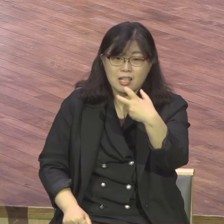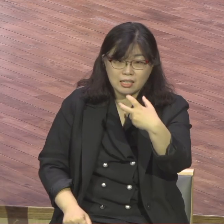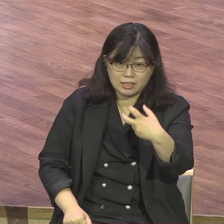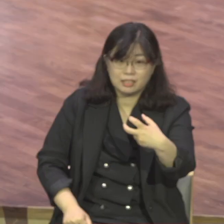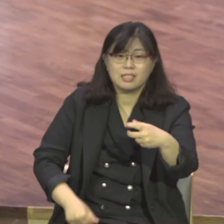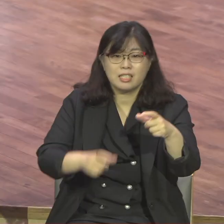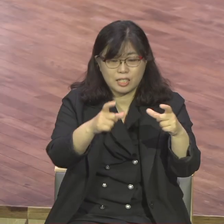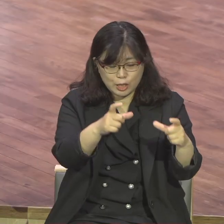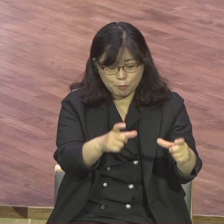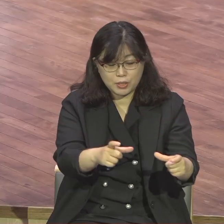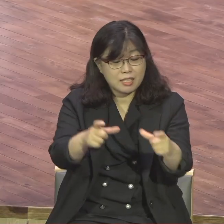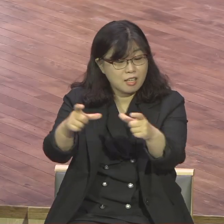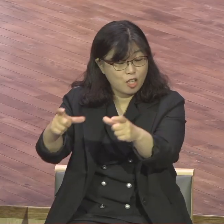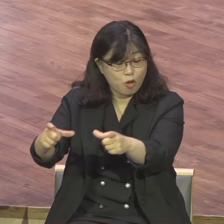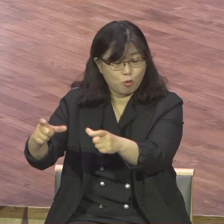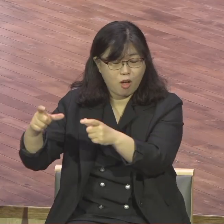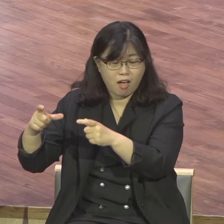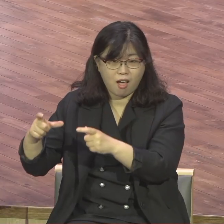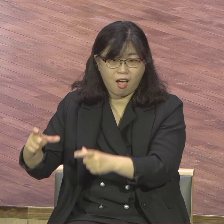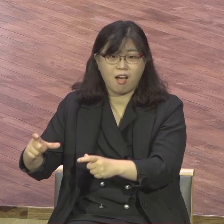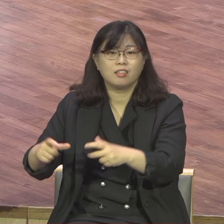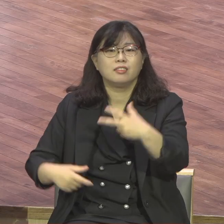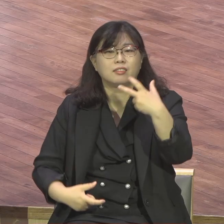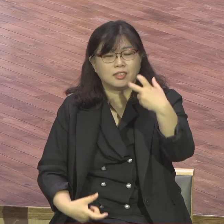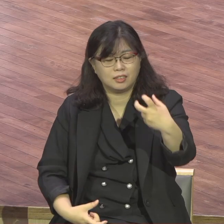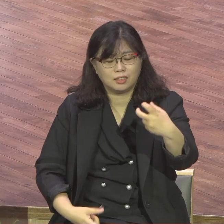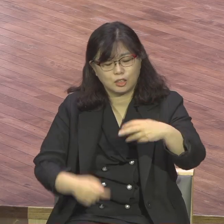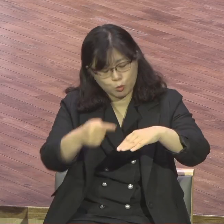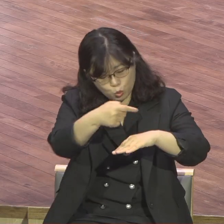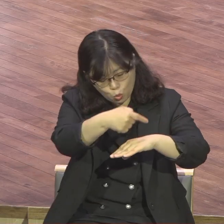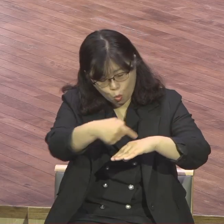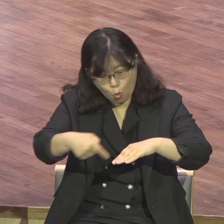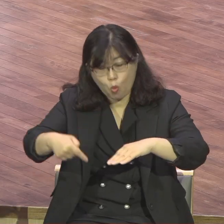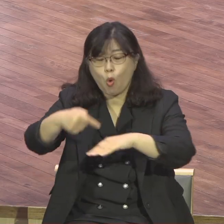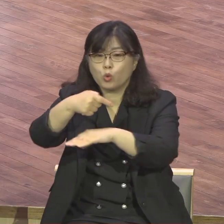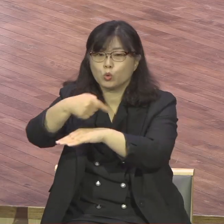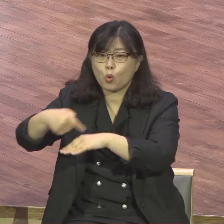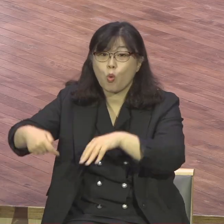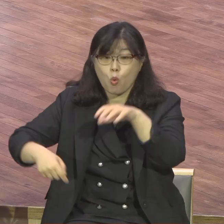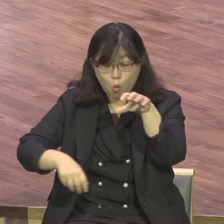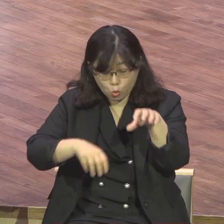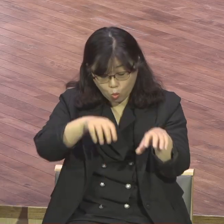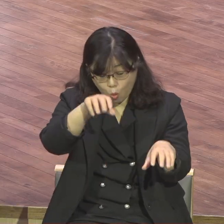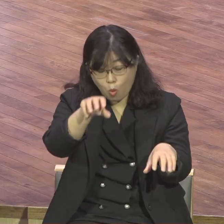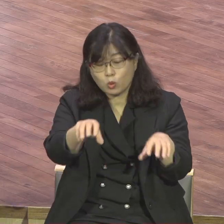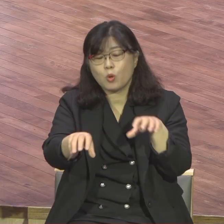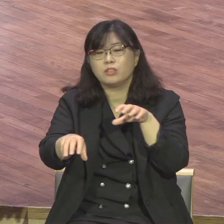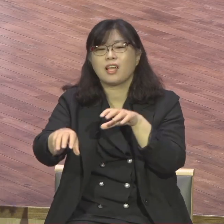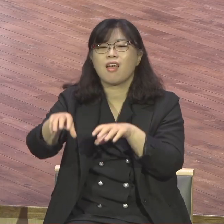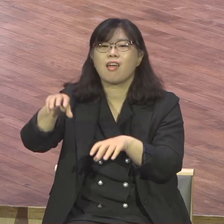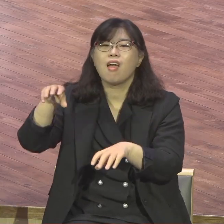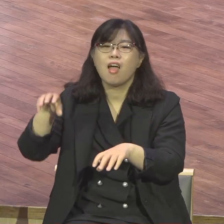지신 지역과 지신 종종 곳곳에